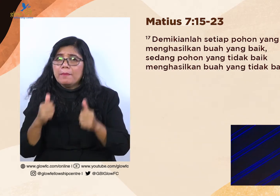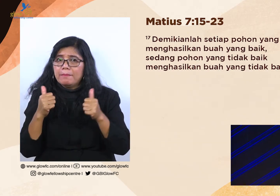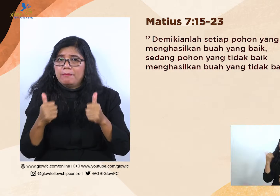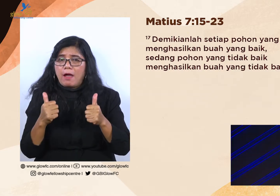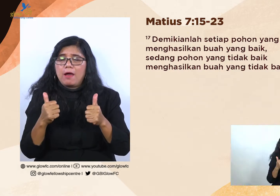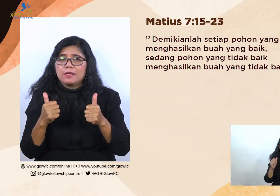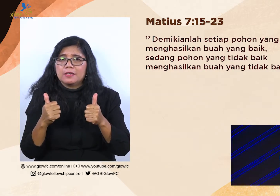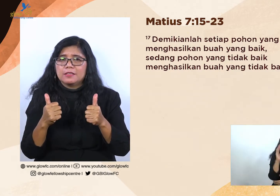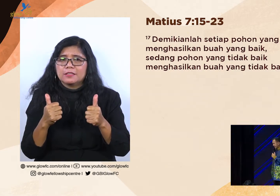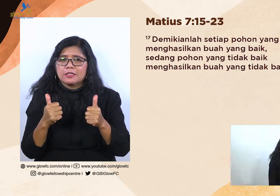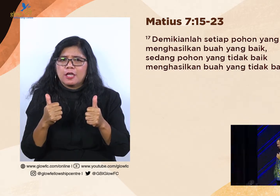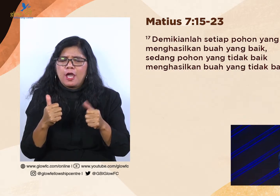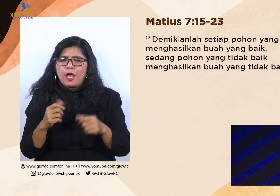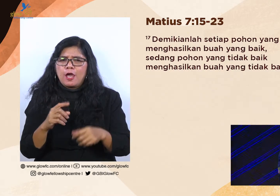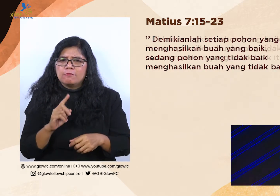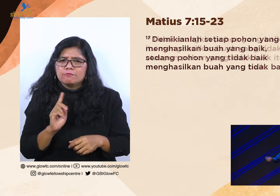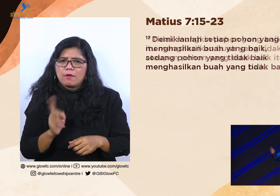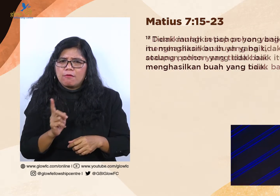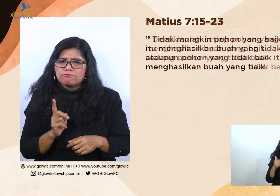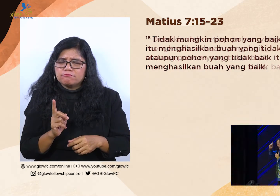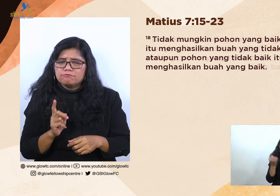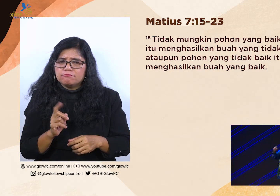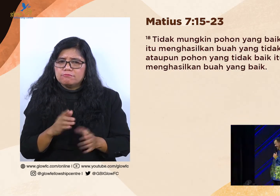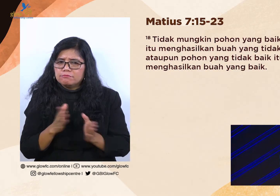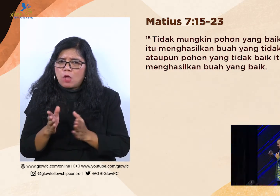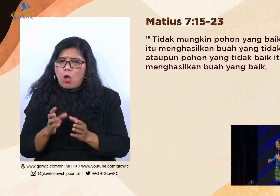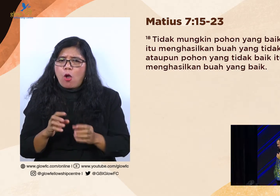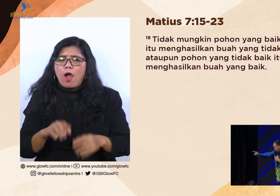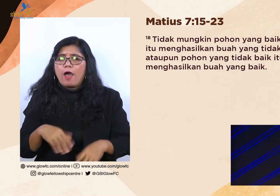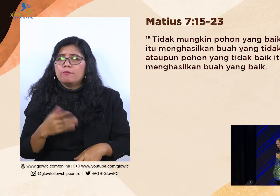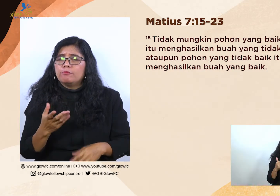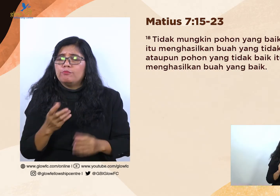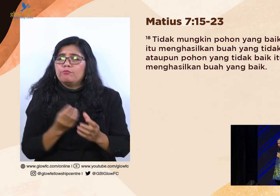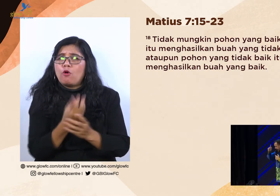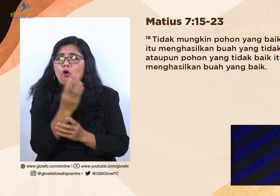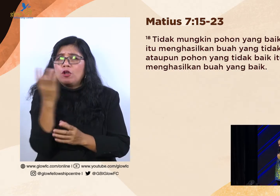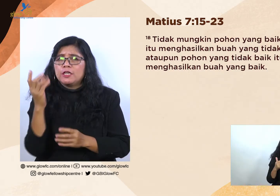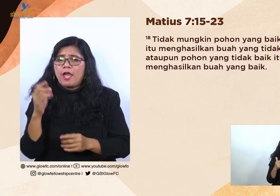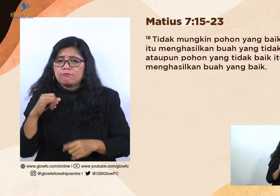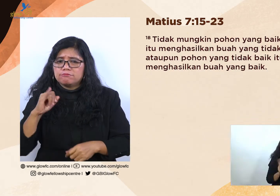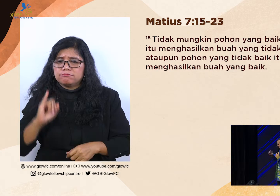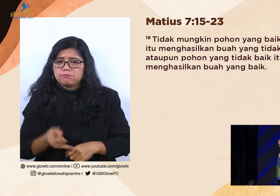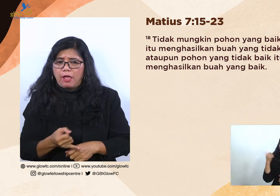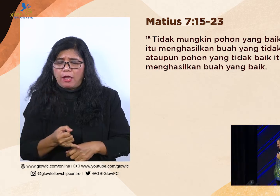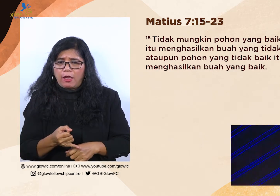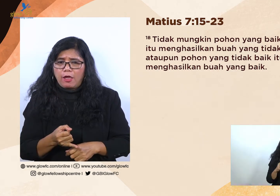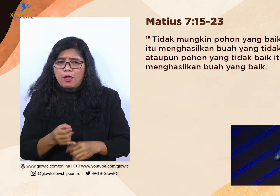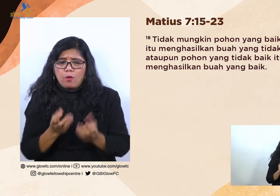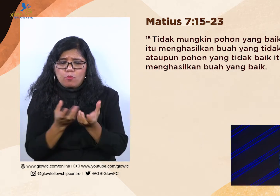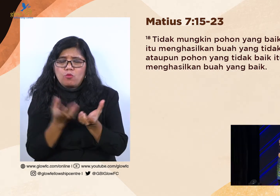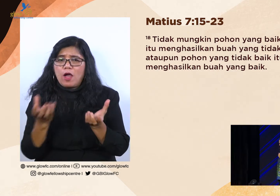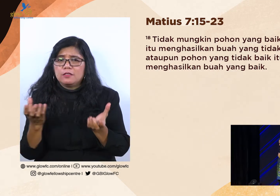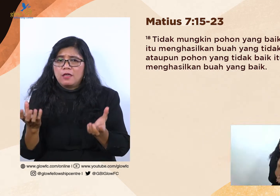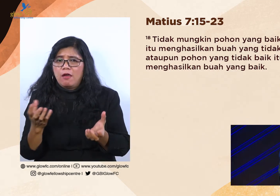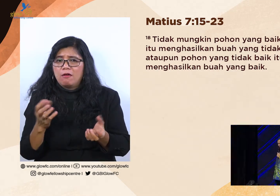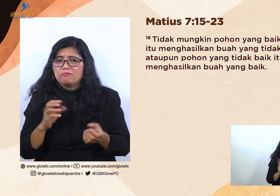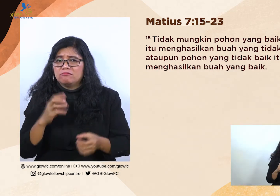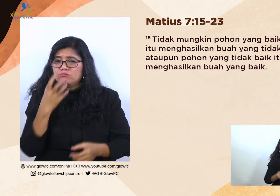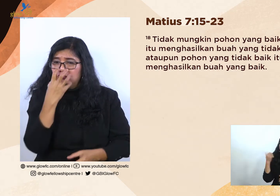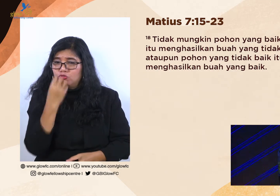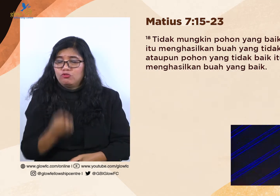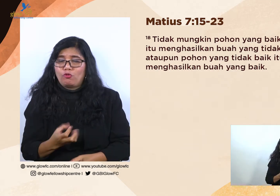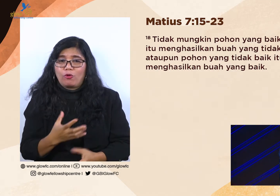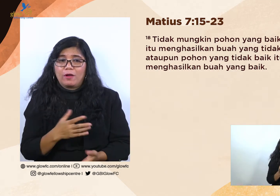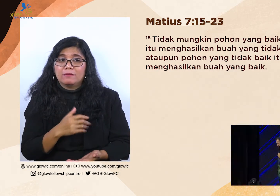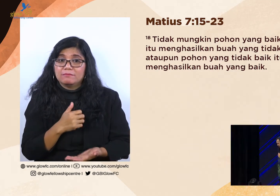Sedangkan pohon yang tidak baik menghasilkan buah yang tidak baik. Tidak mungkin pohon yang baik itu menghasilkan buah yang tidak baik. Ataupun